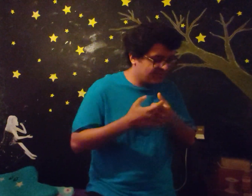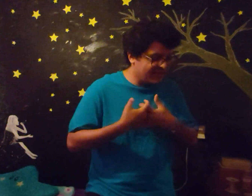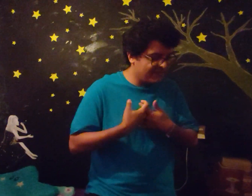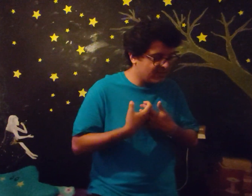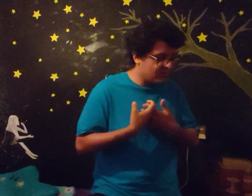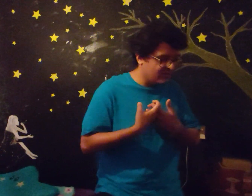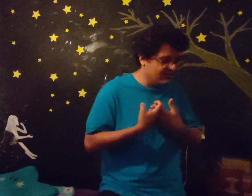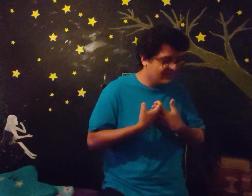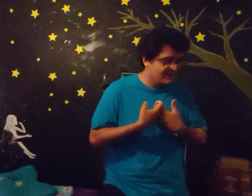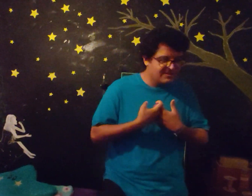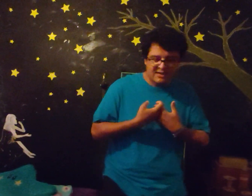2021?